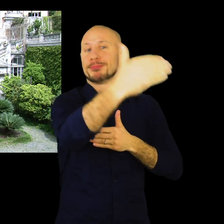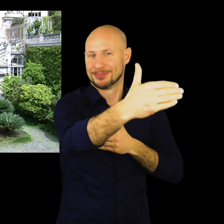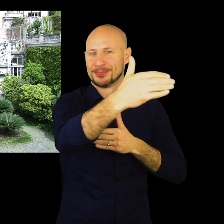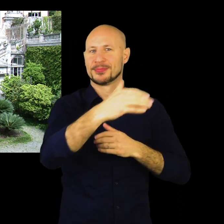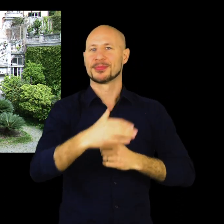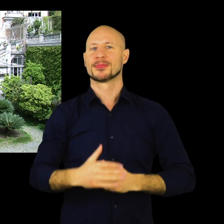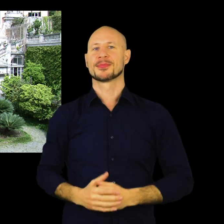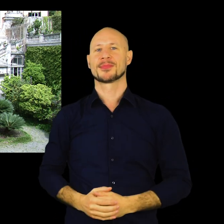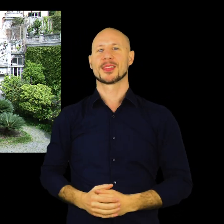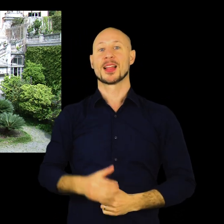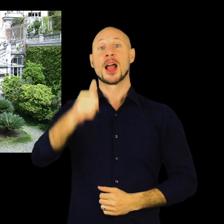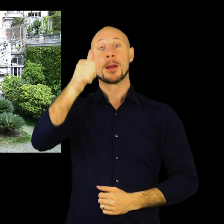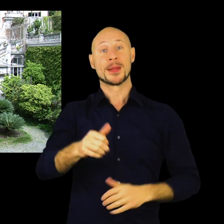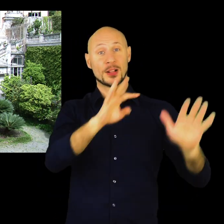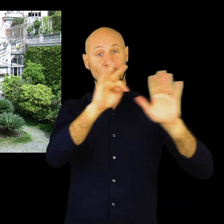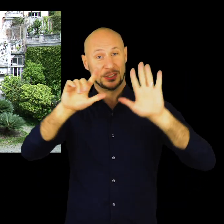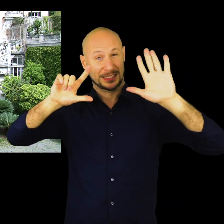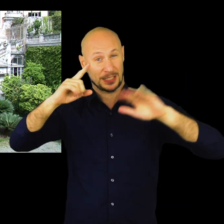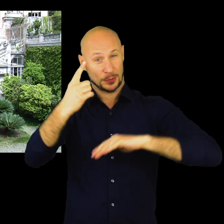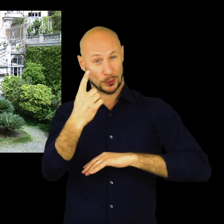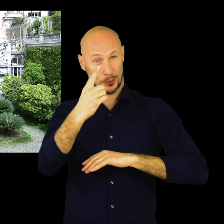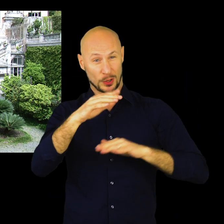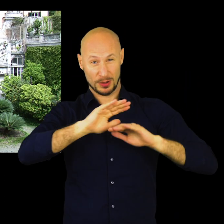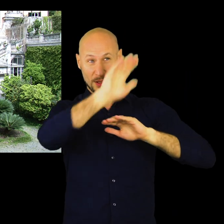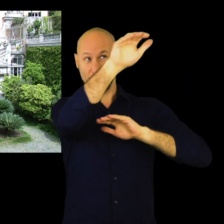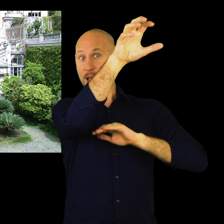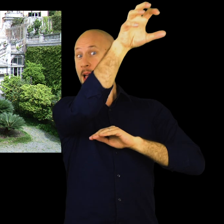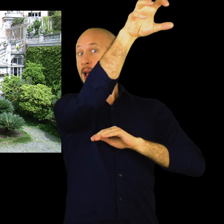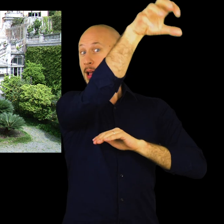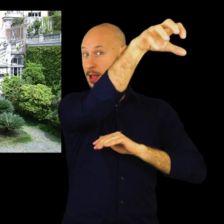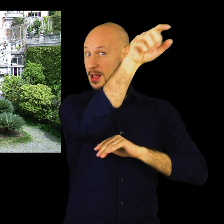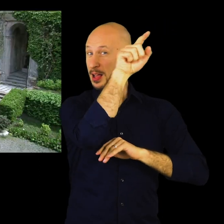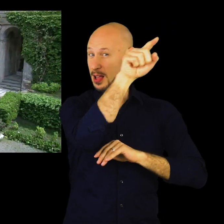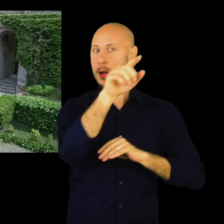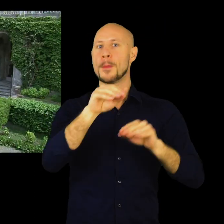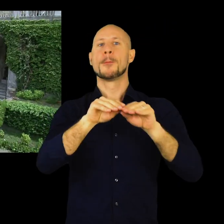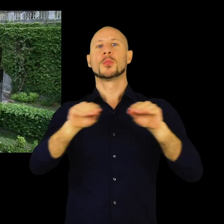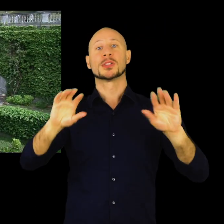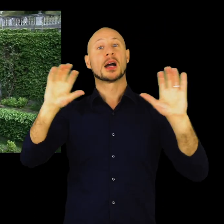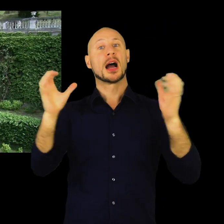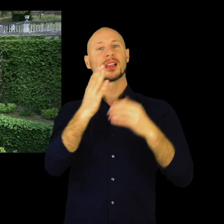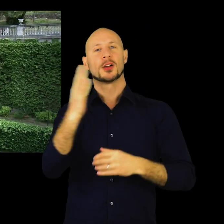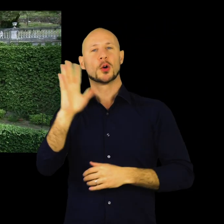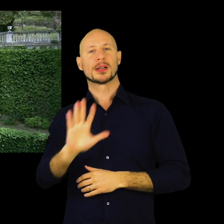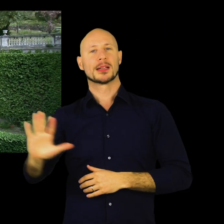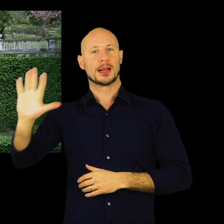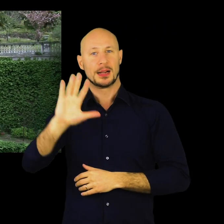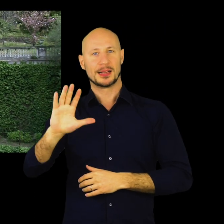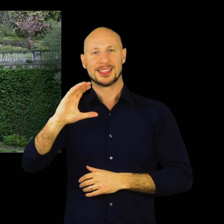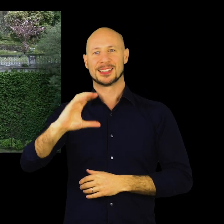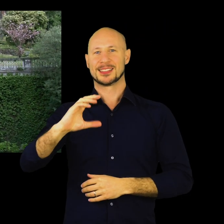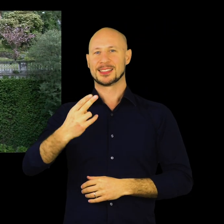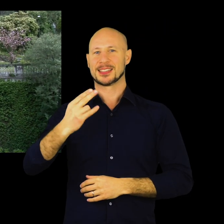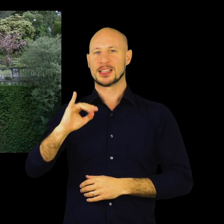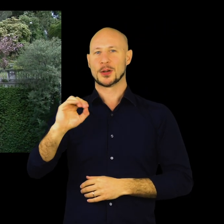trovava il convento di Santa Catarina da Luccoli che fu distrutto e quindi il terreno acquistato per creare il giardino. Dal 1971